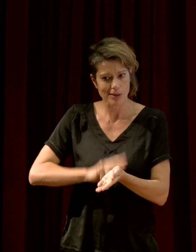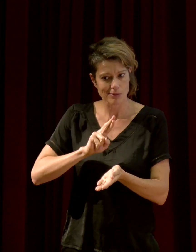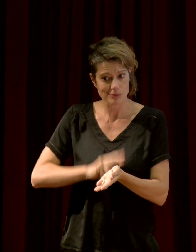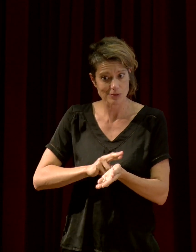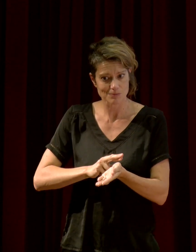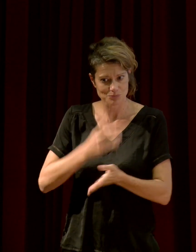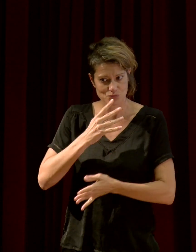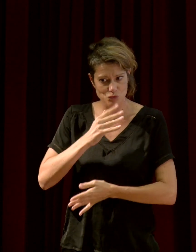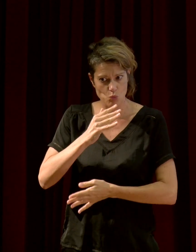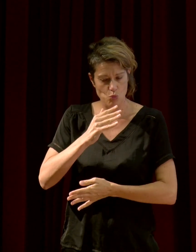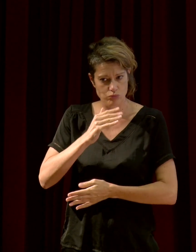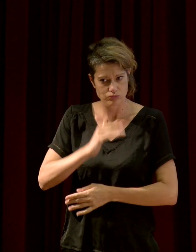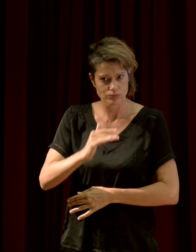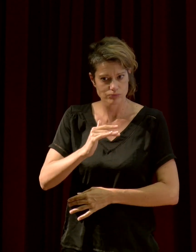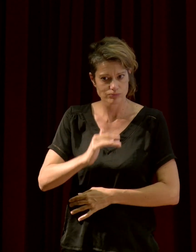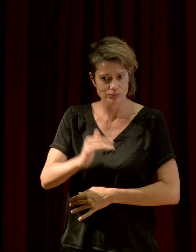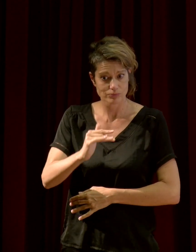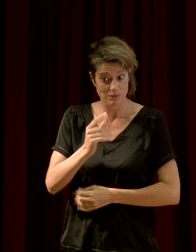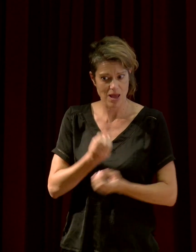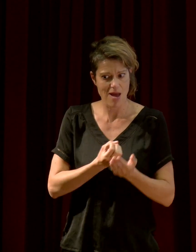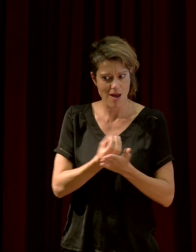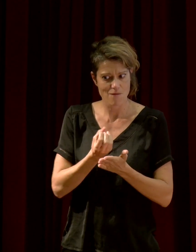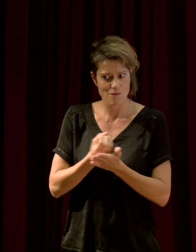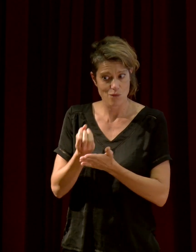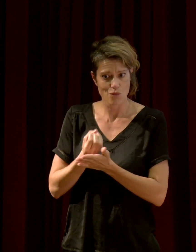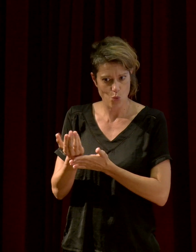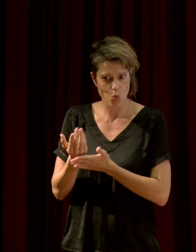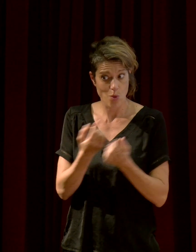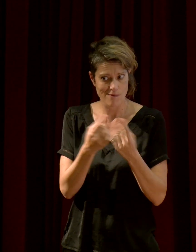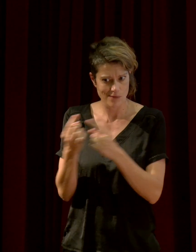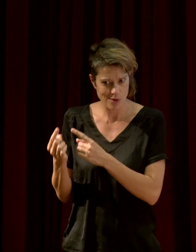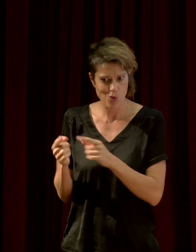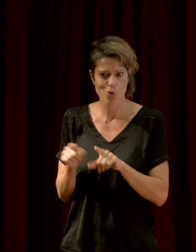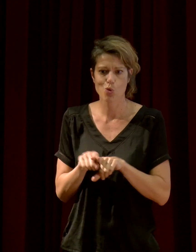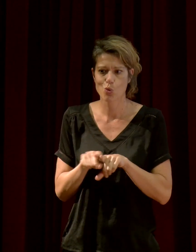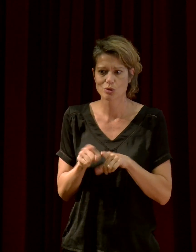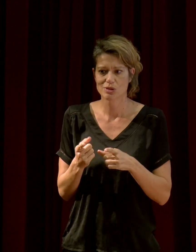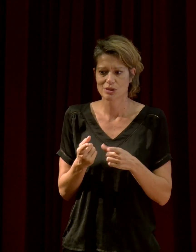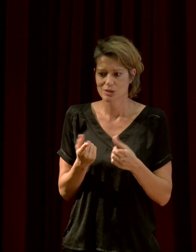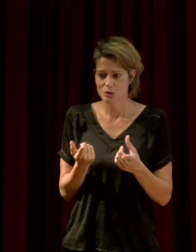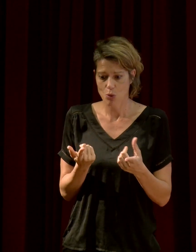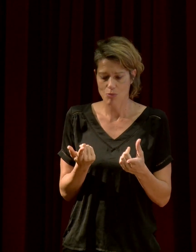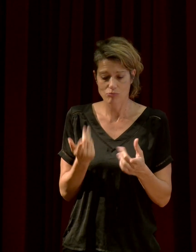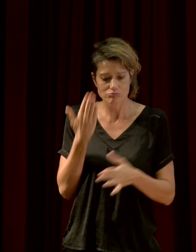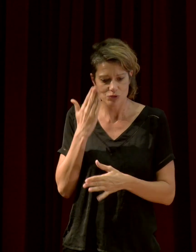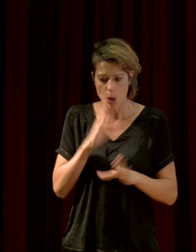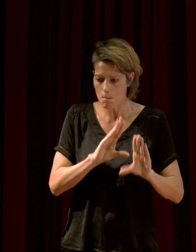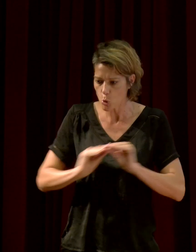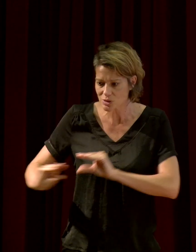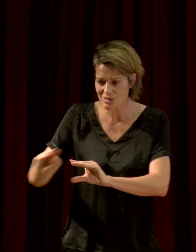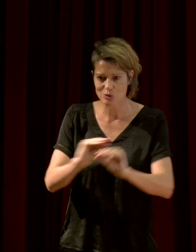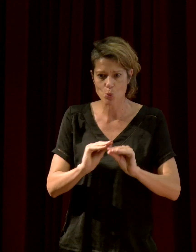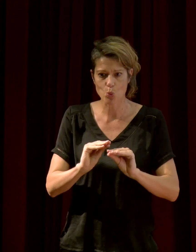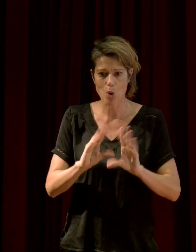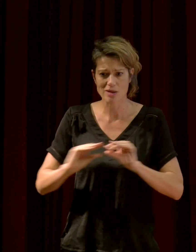'émission sonore et ils vont donner des informations sur l'espèce, sur l'individu, sur la position. Beaucoup d'informations.